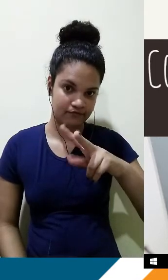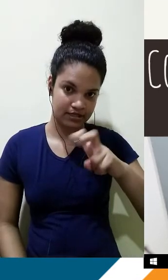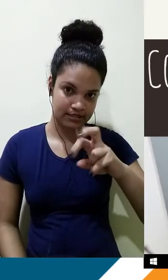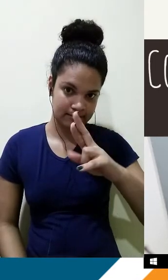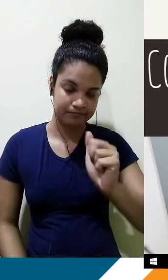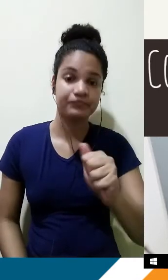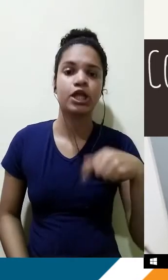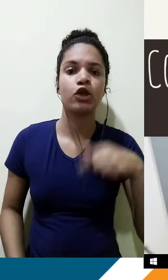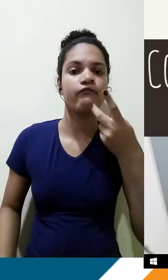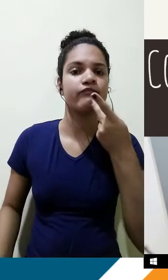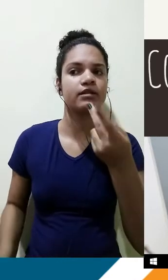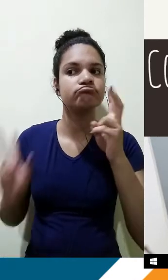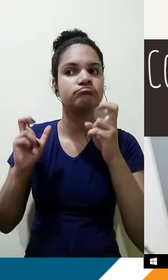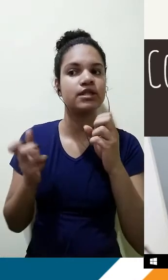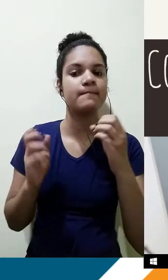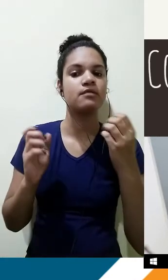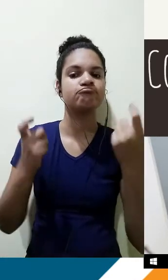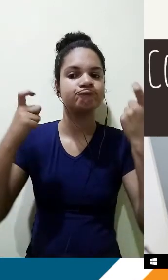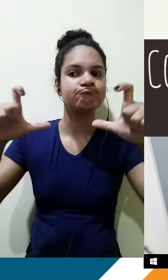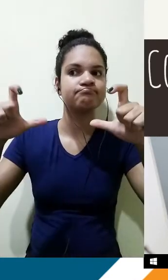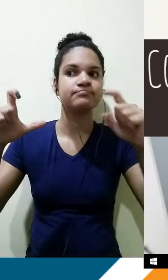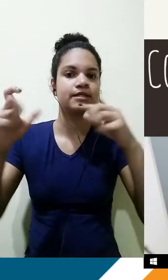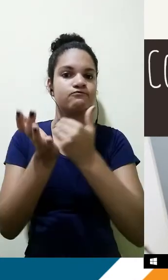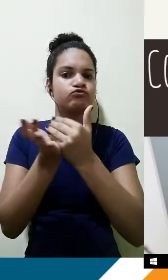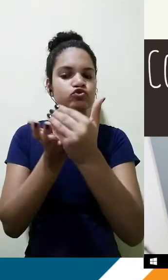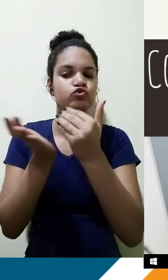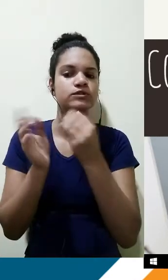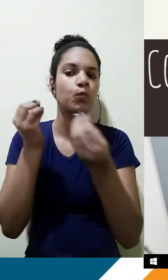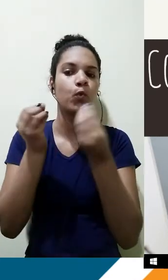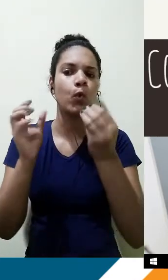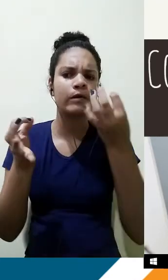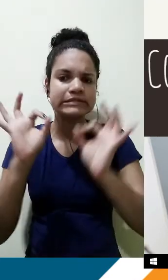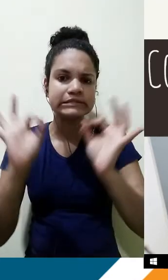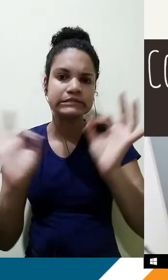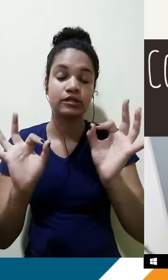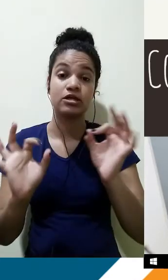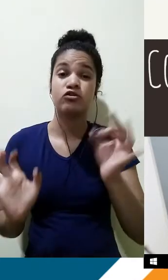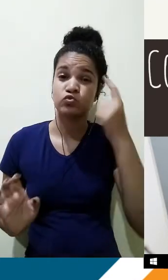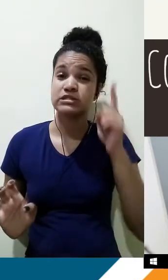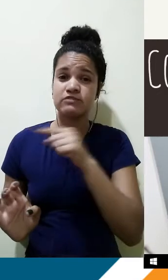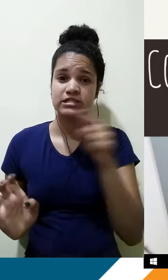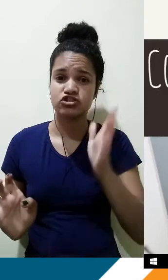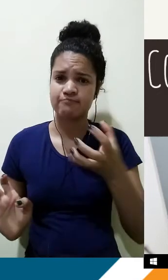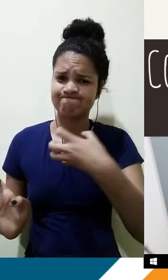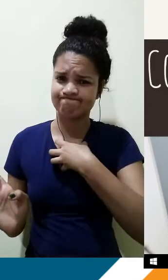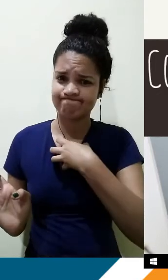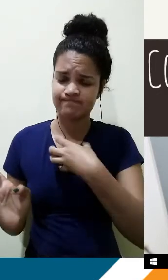especial a construção do parágrafo de introdução. Não sei se vocês já ficaram em algum momento com aquela sensação de que, putz, eu sei a teoria,